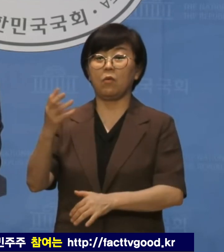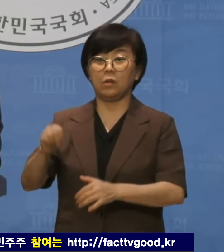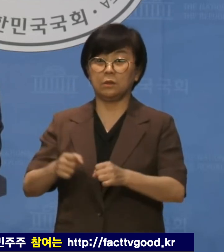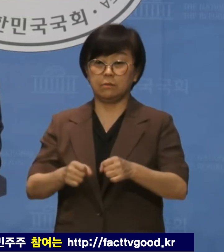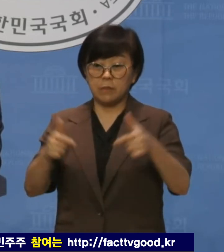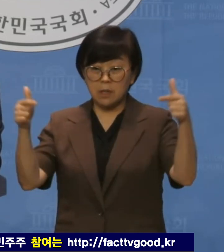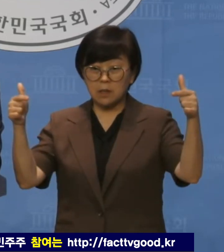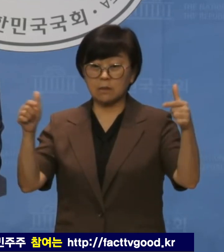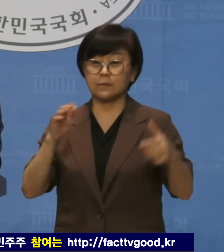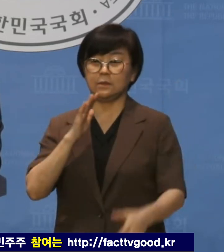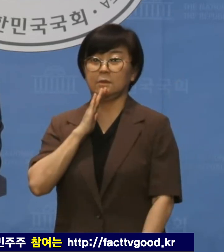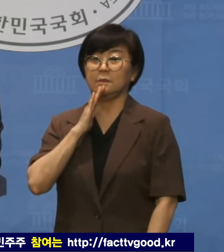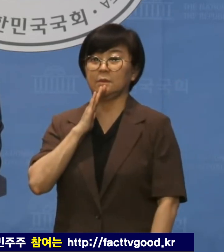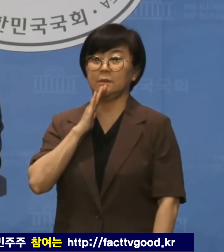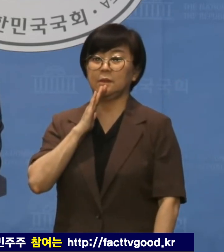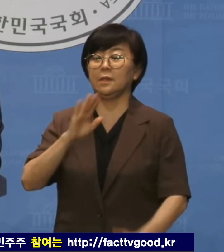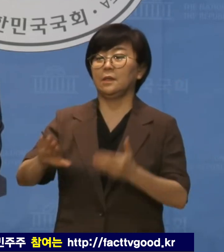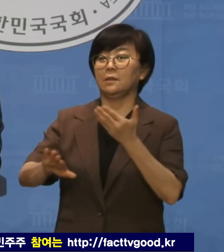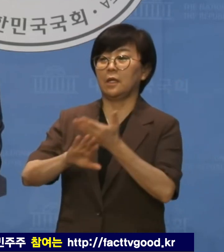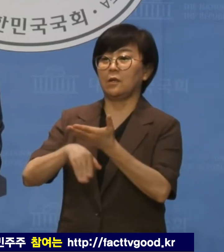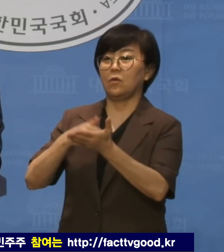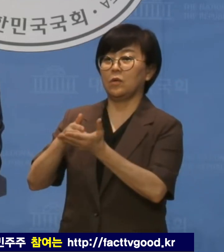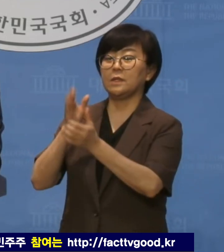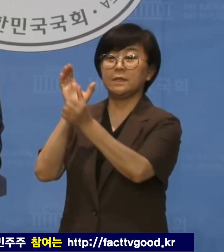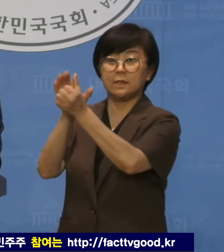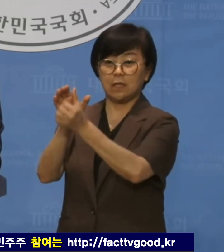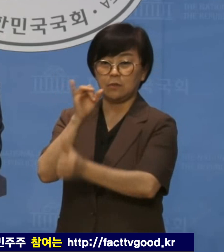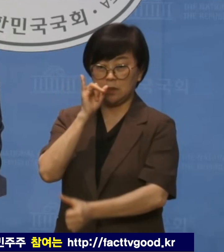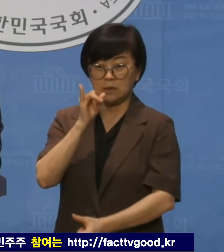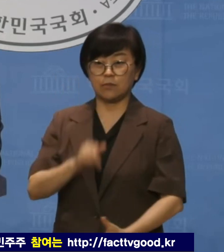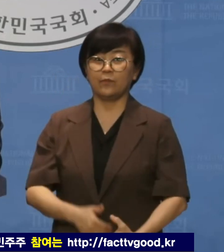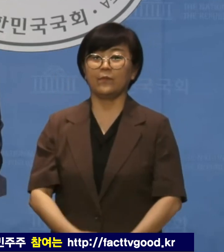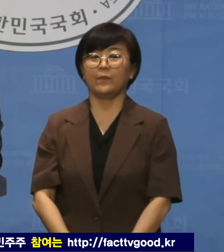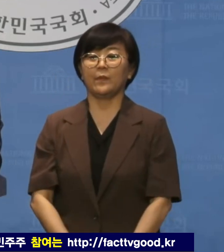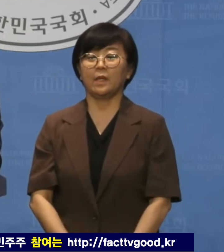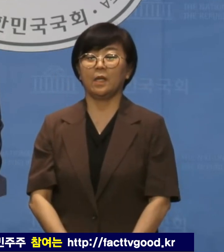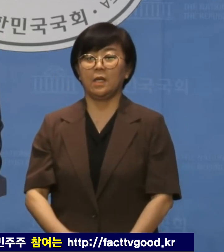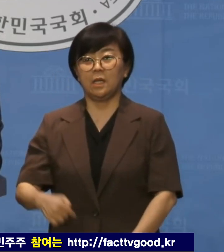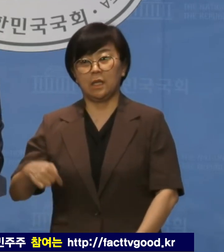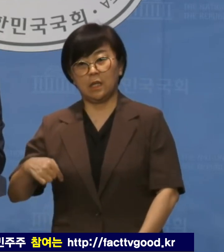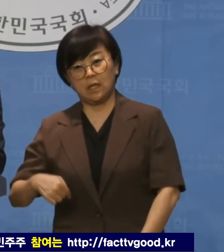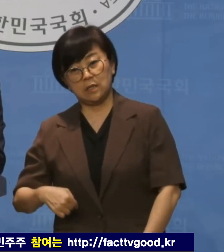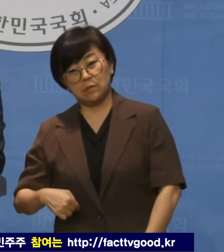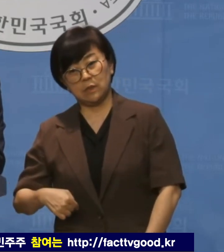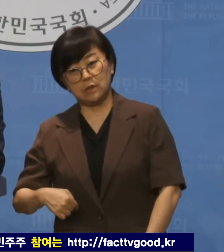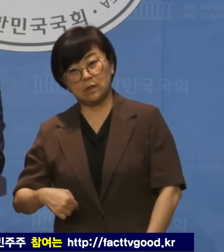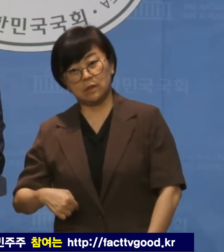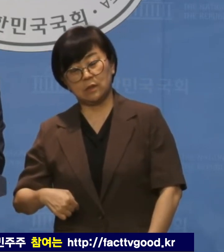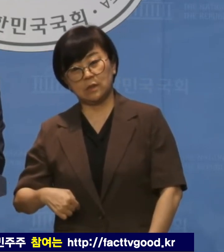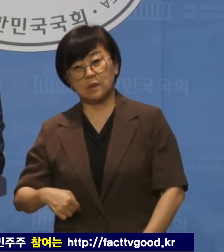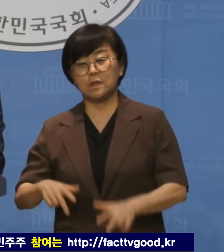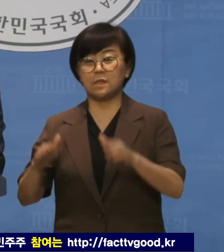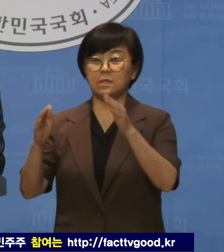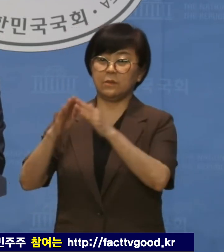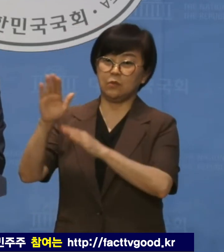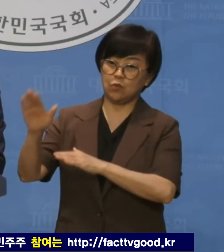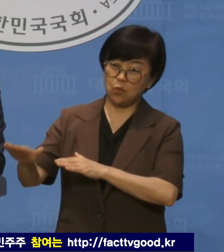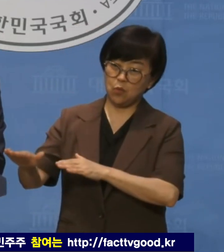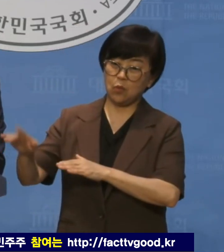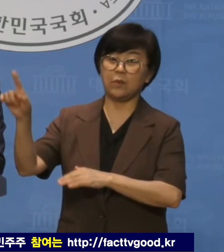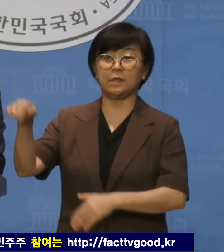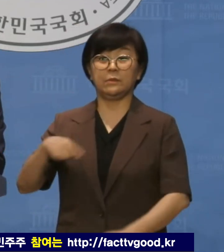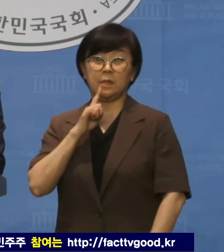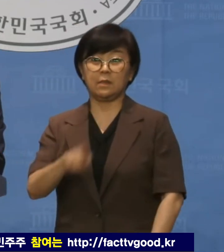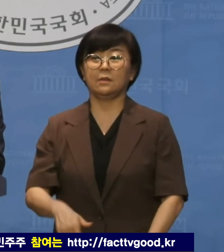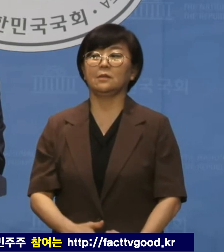증식시켜놓고 다른 언론들에게 책임을 돌리다니 양심은 청문회에 나오기 전에 집에 빼놓고